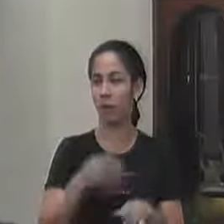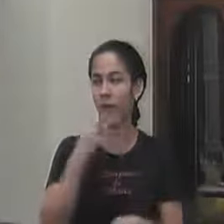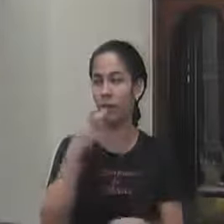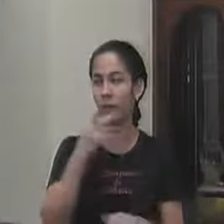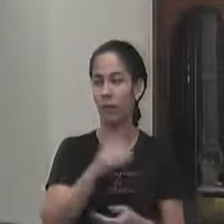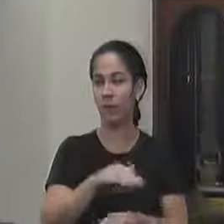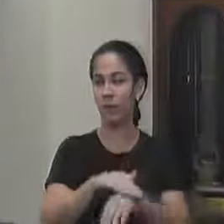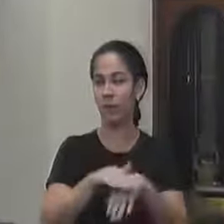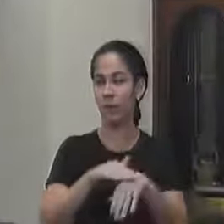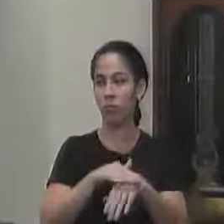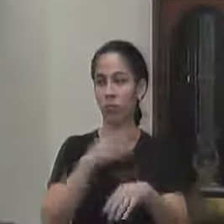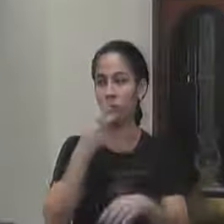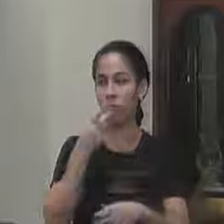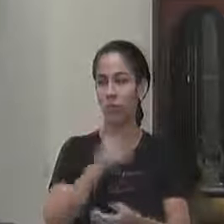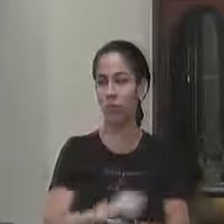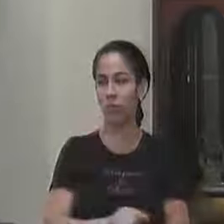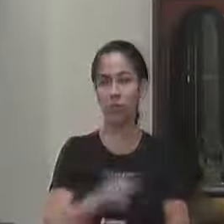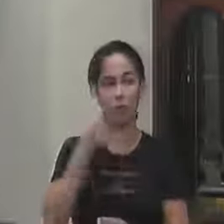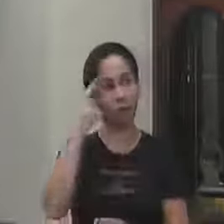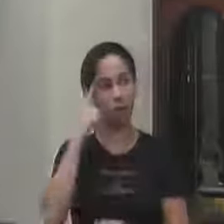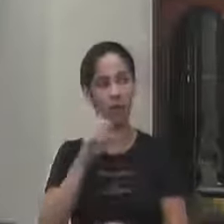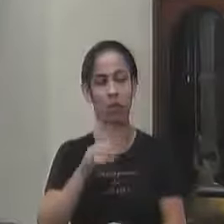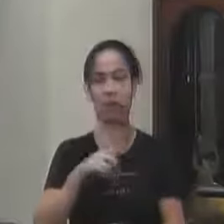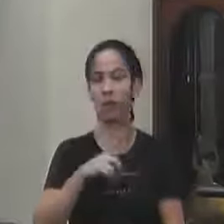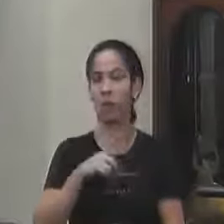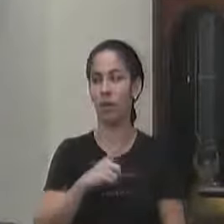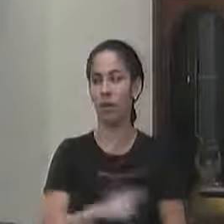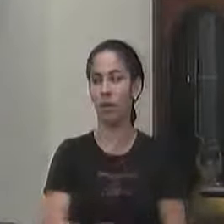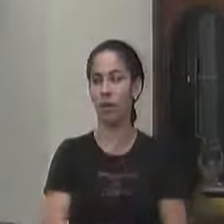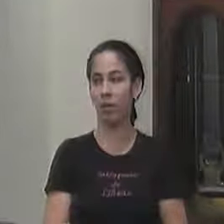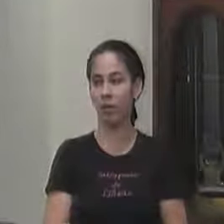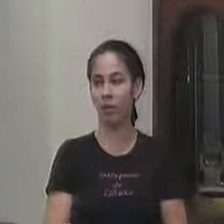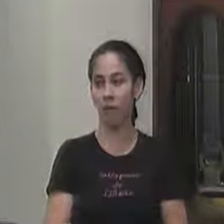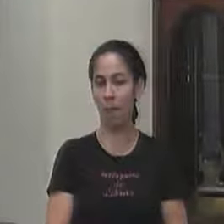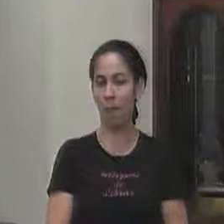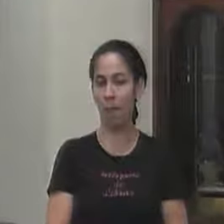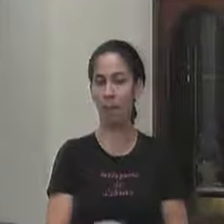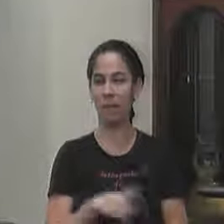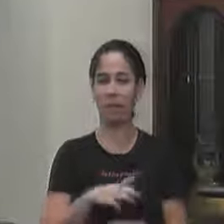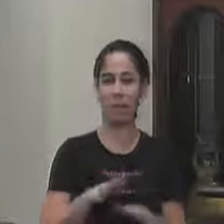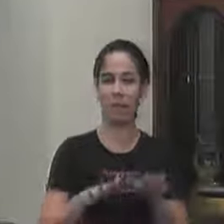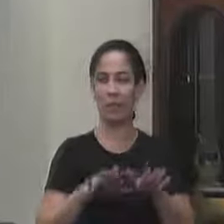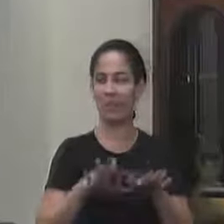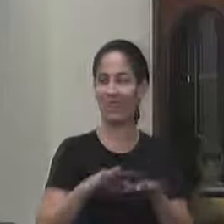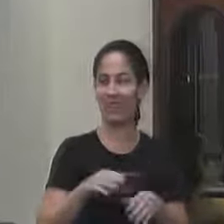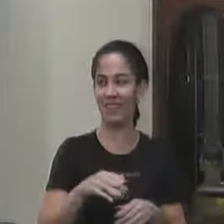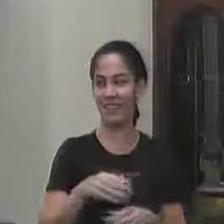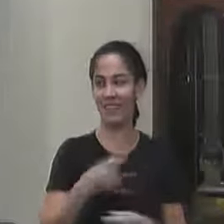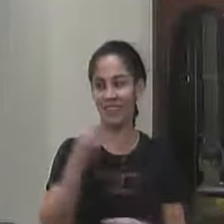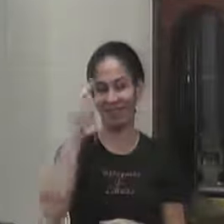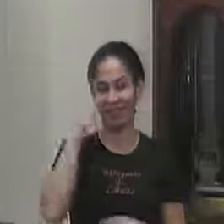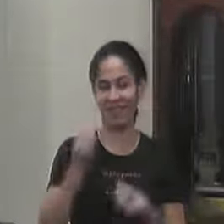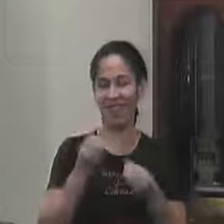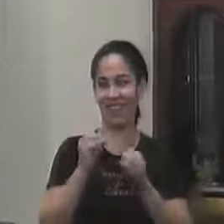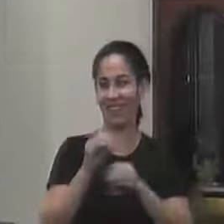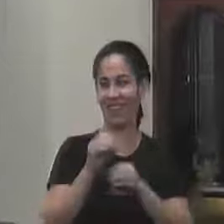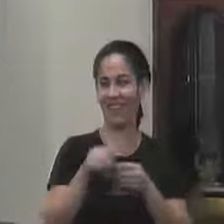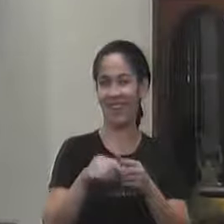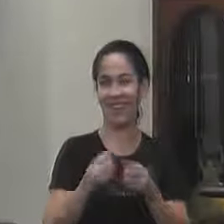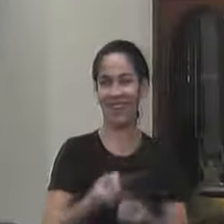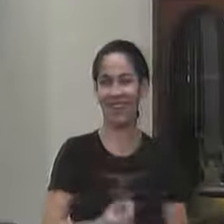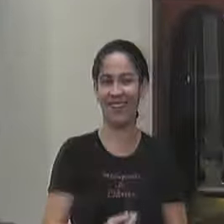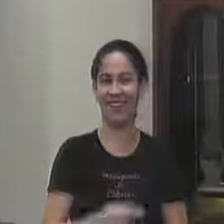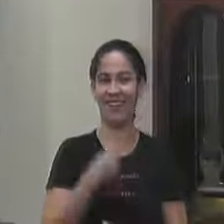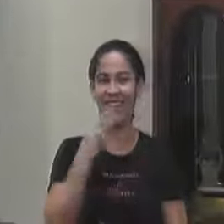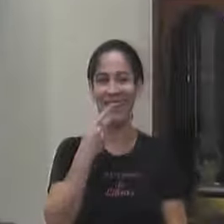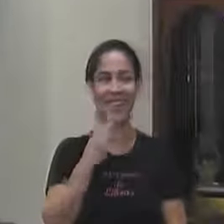conversando comigo você disse eu não sei se eu teria o seu equilíbrio depois você me ensina isso que não sei não mas eu